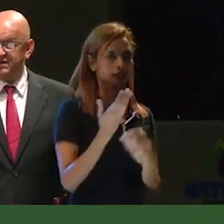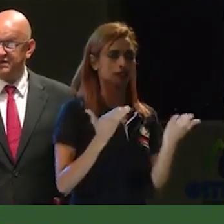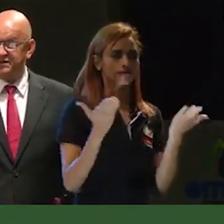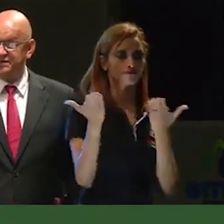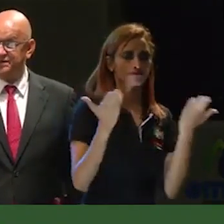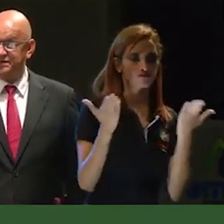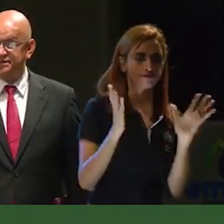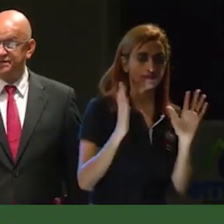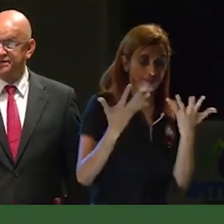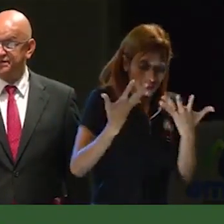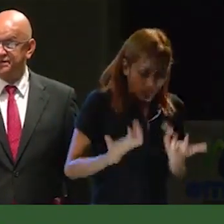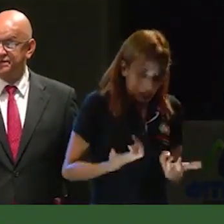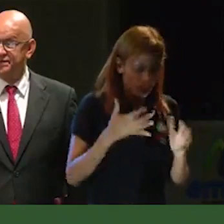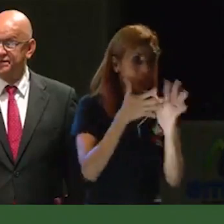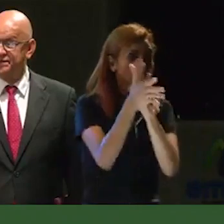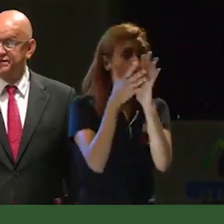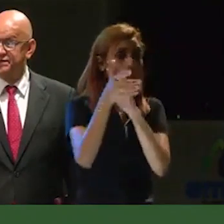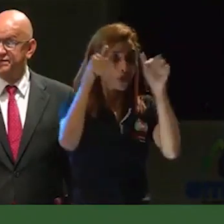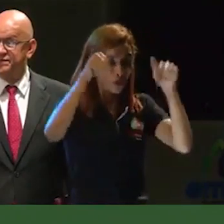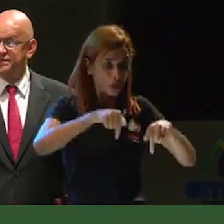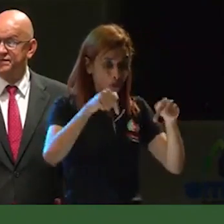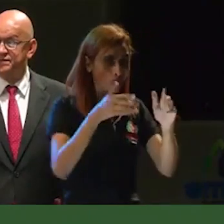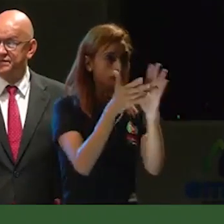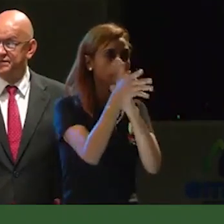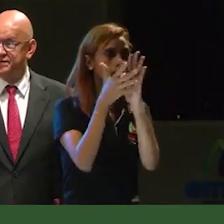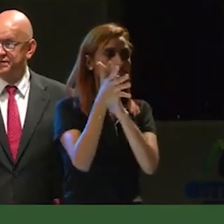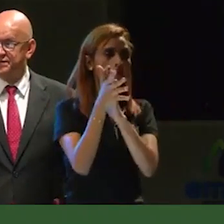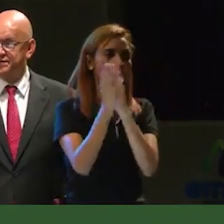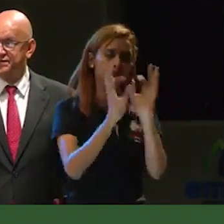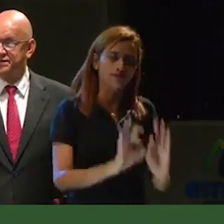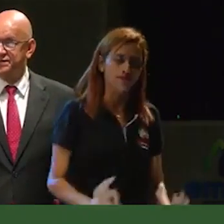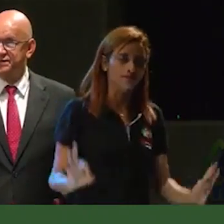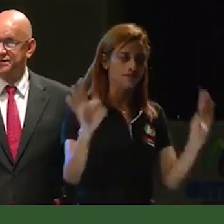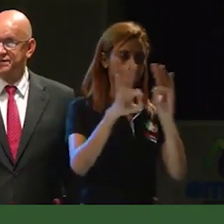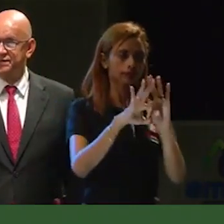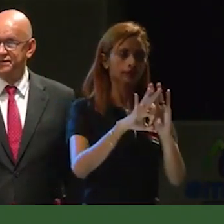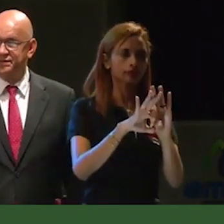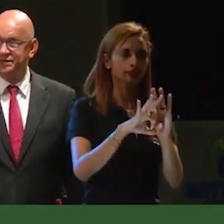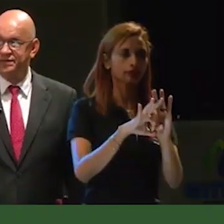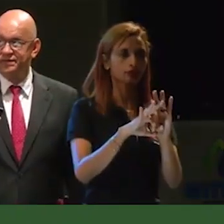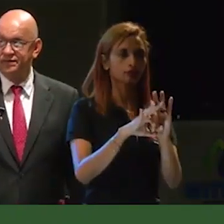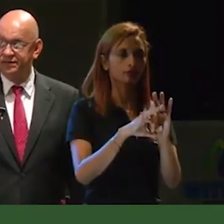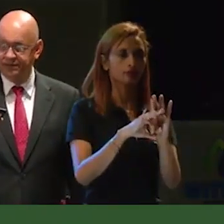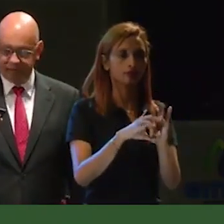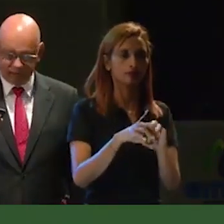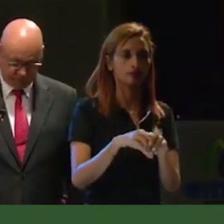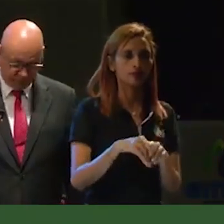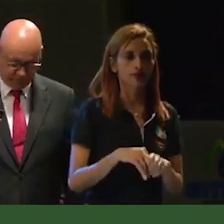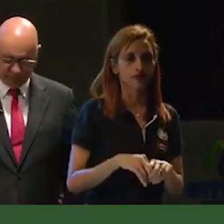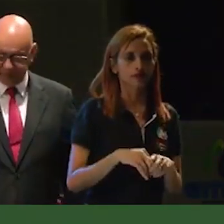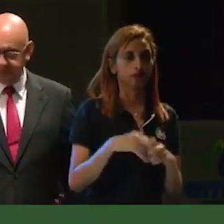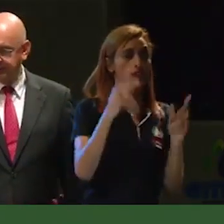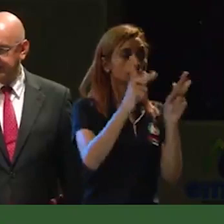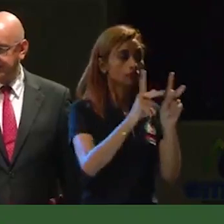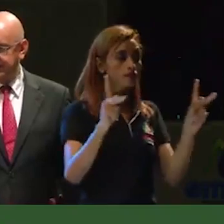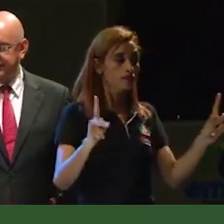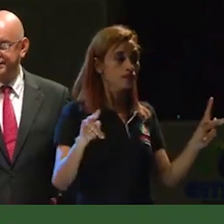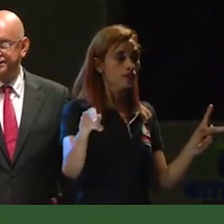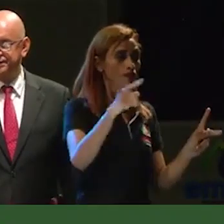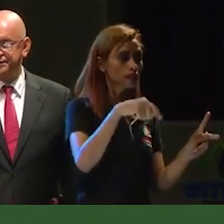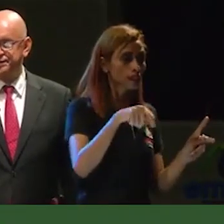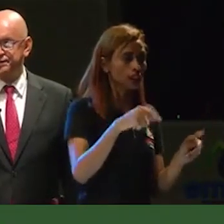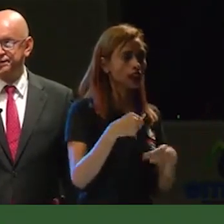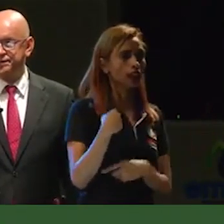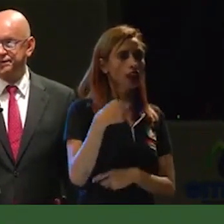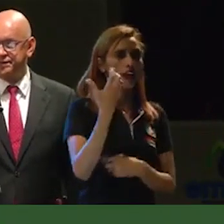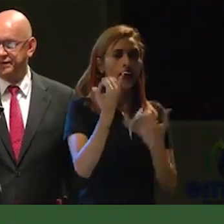decirlo acá, hoy hubo un evento importantísimo. Y fue por esos seres, por esas personas que hoy están